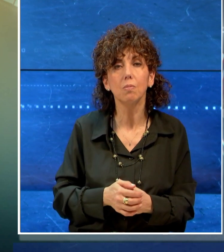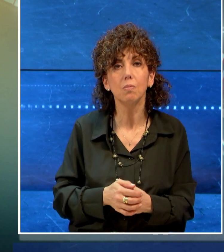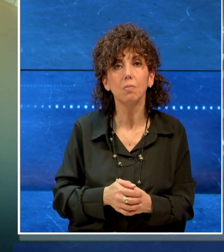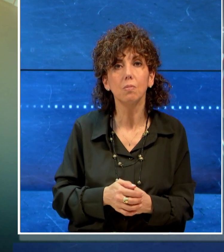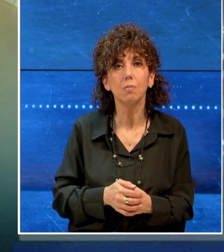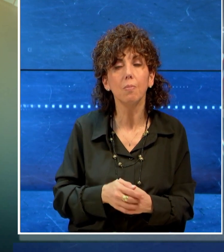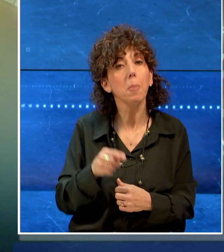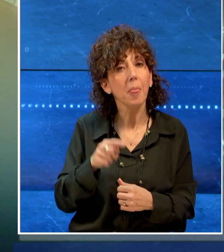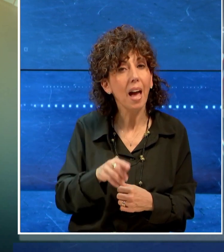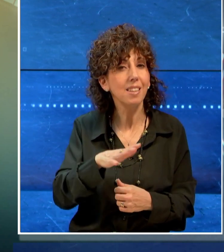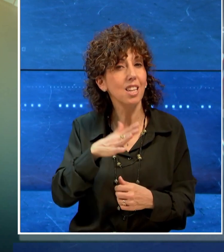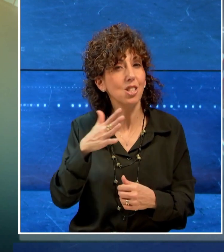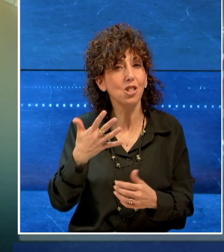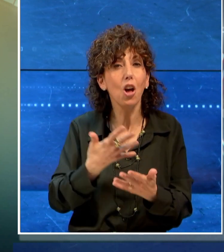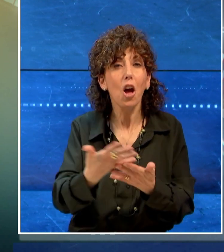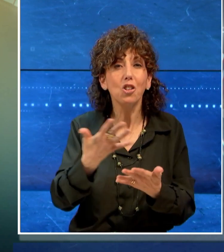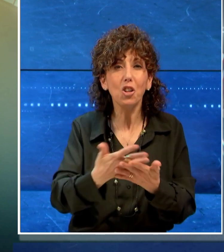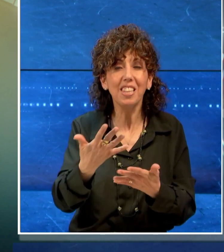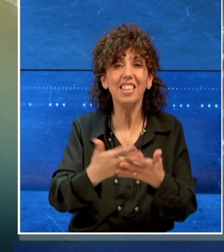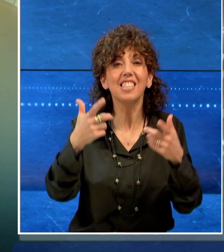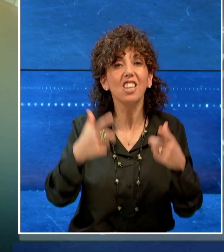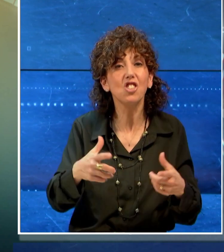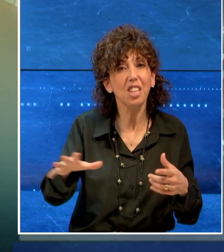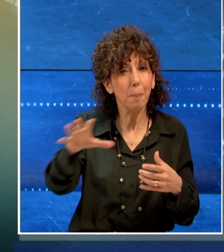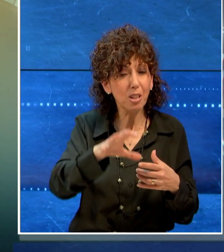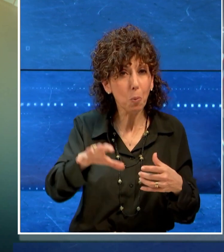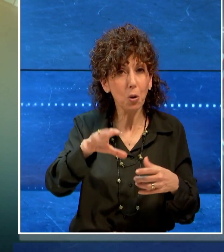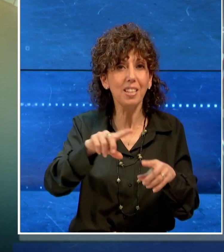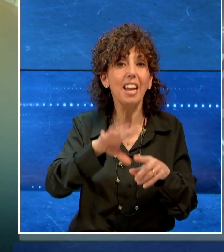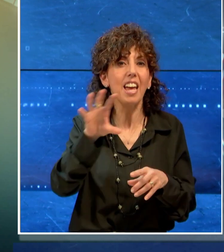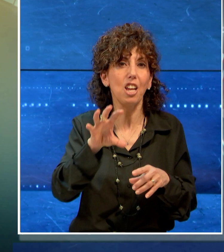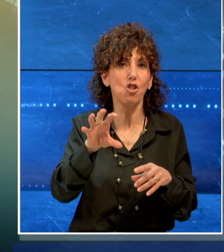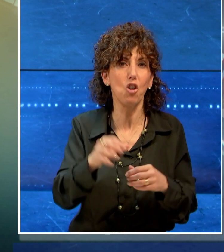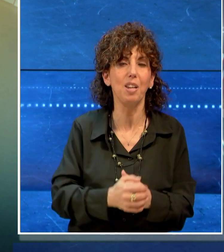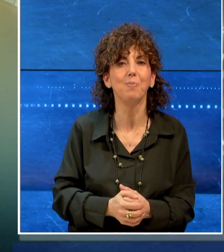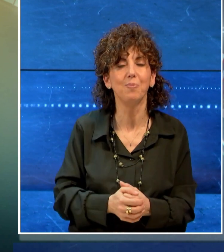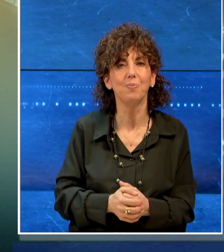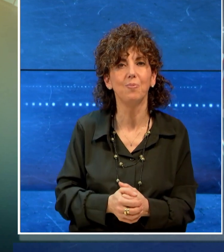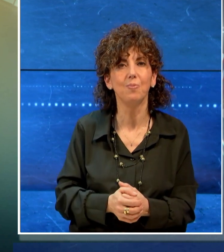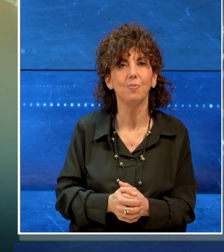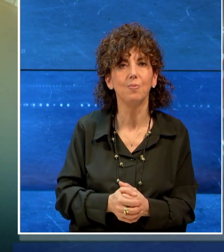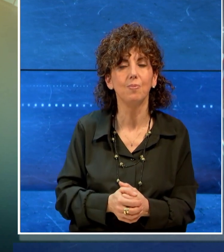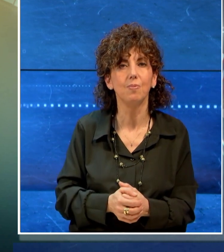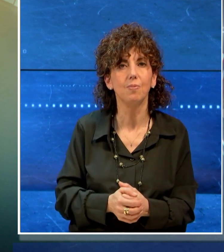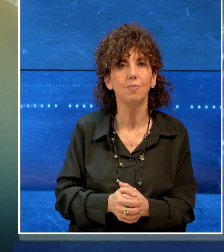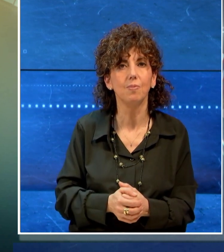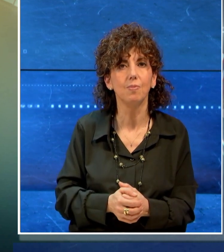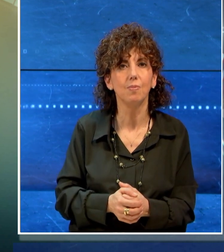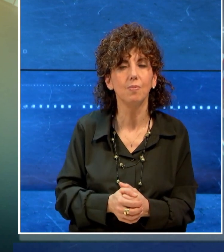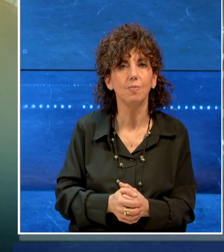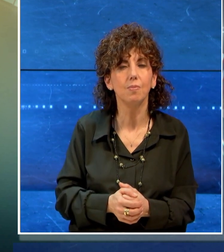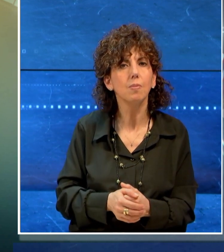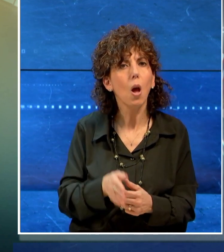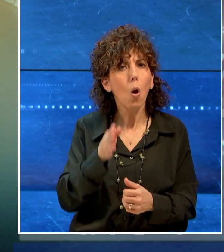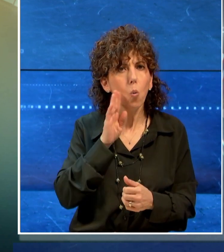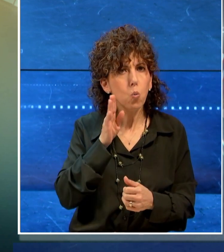e adesso le notizie dall'area metropolitana e dalla regione era riuscito a far